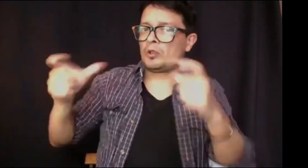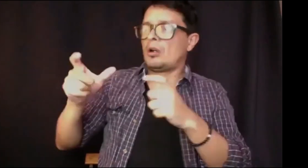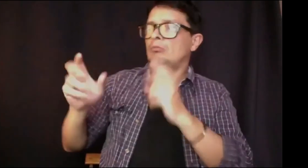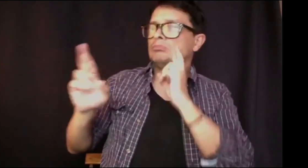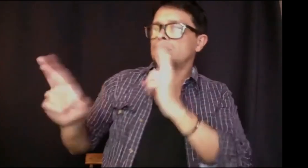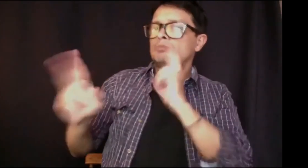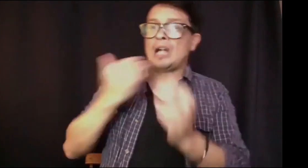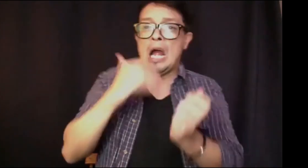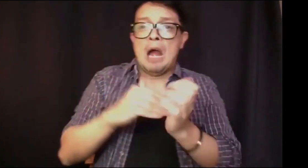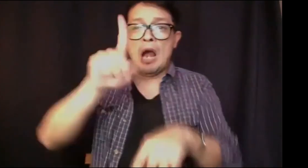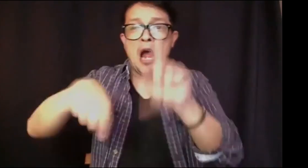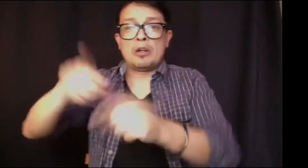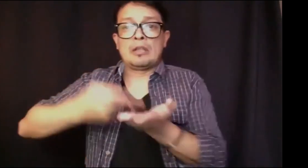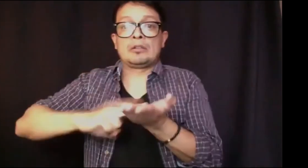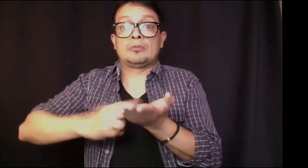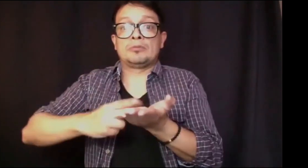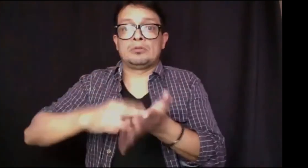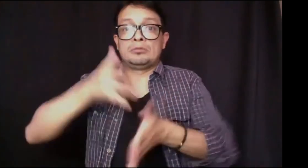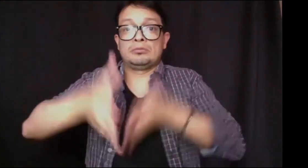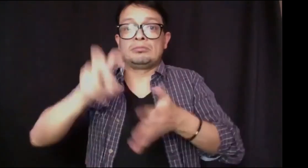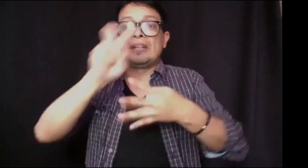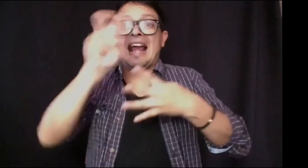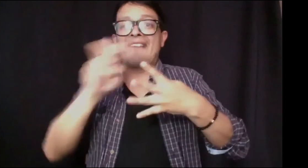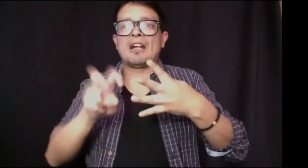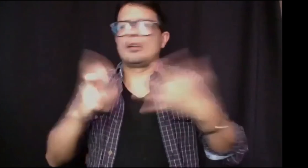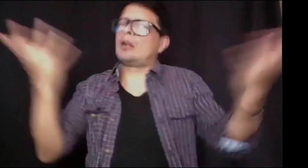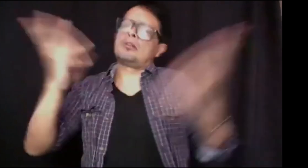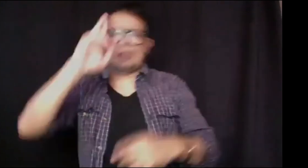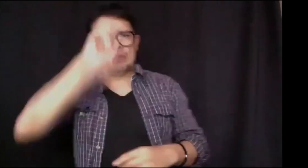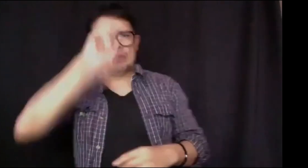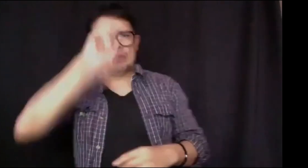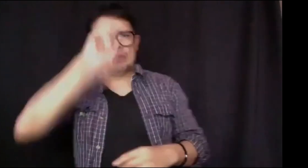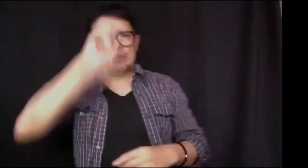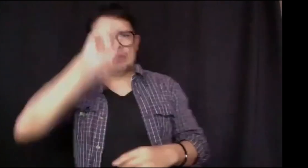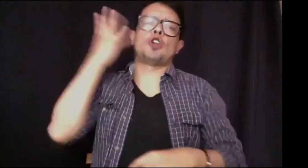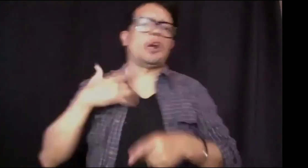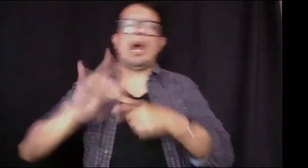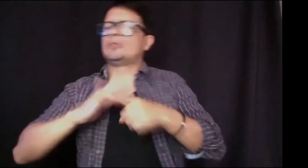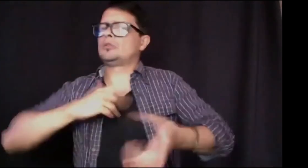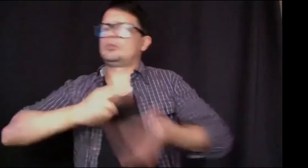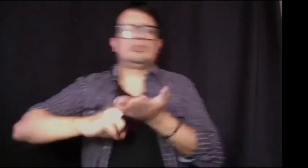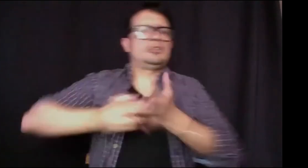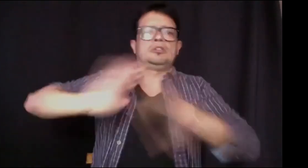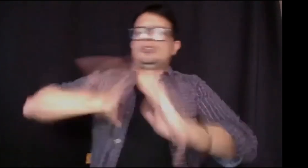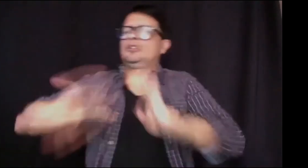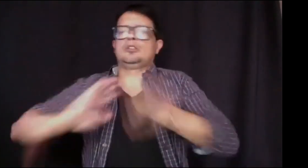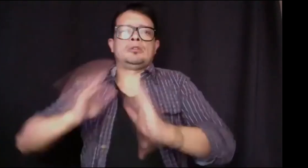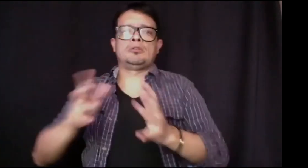si se les exigiera a los oyentes la lengua de señas, por ejemplo, para ingresar a algún programa. Entonces, es importante,